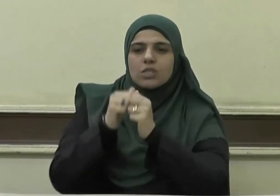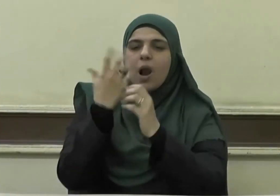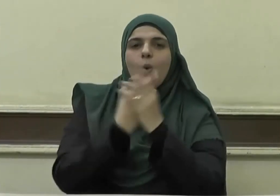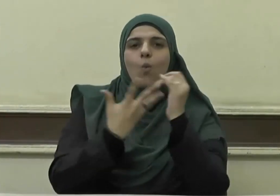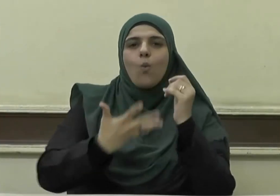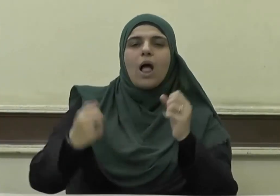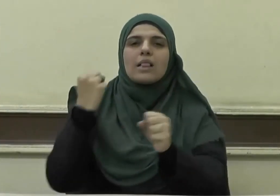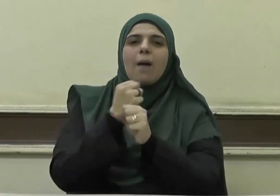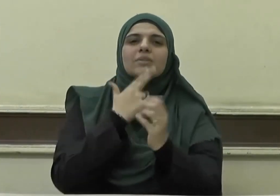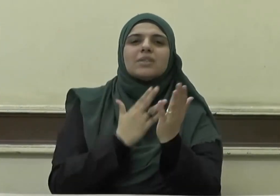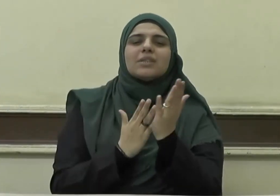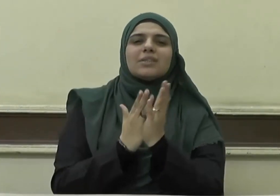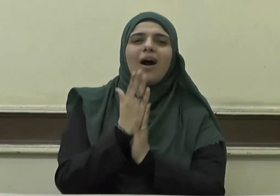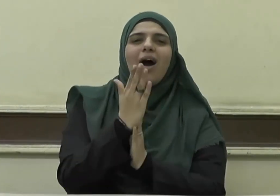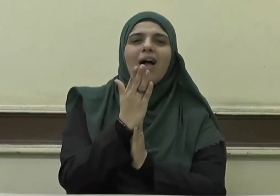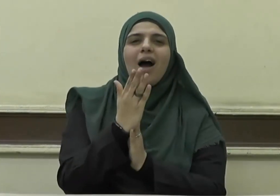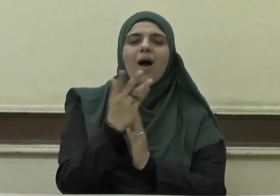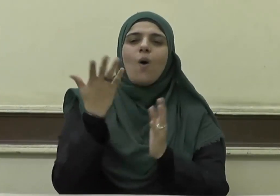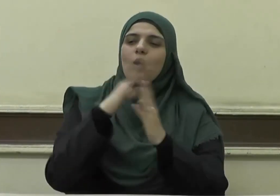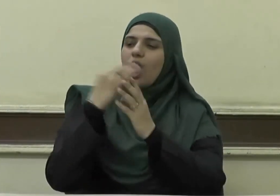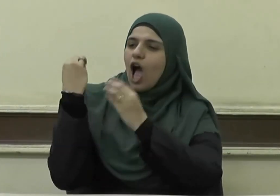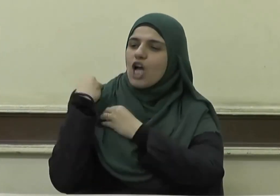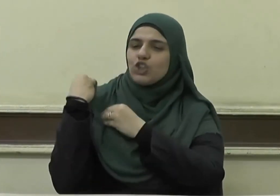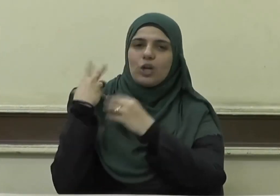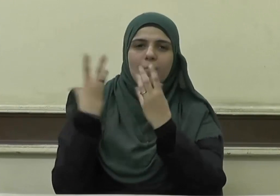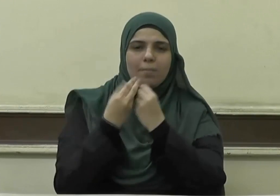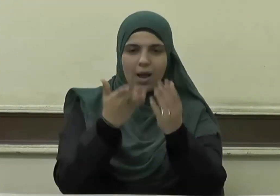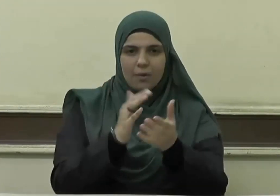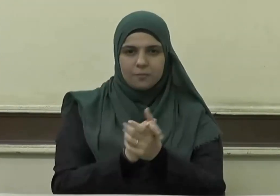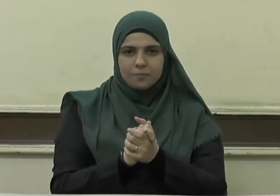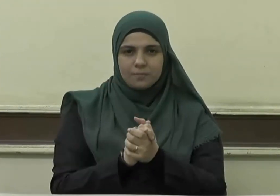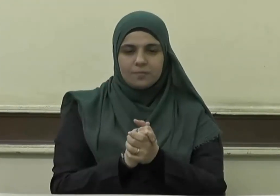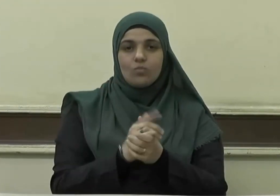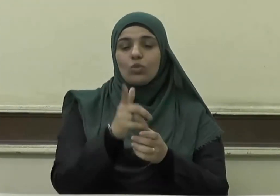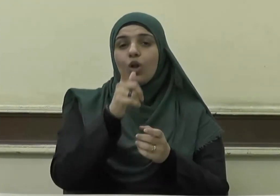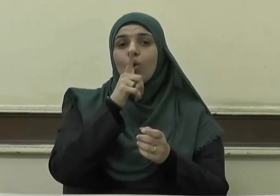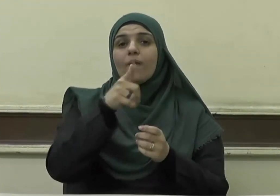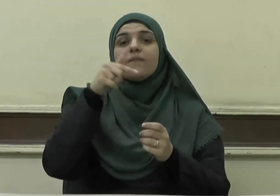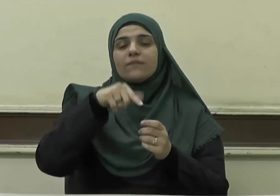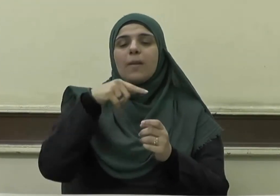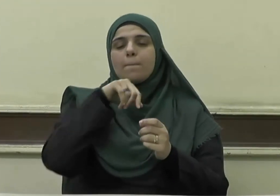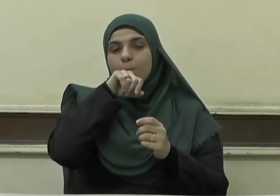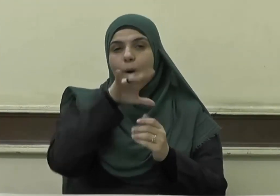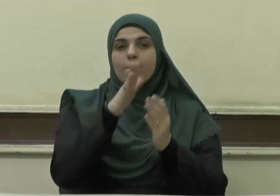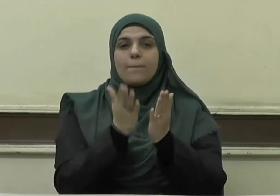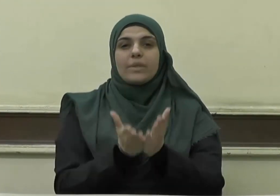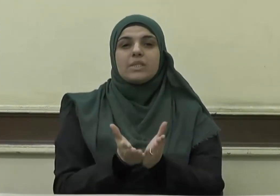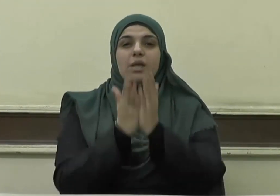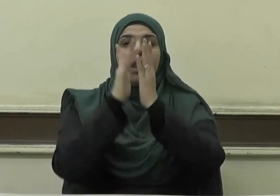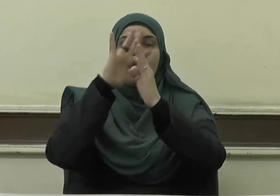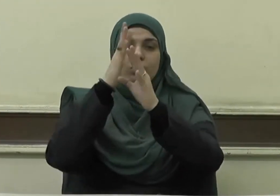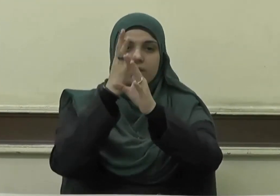صالحا يثاب عليه حيث عده النبي صلى الله عليه وسلم